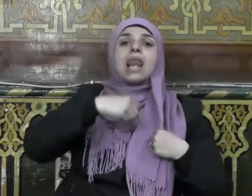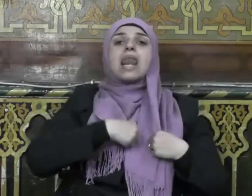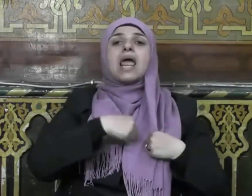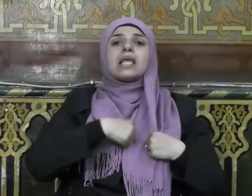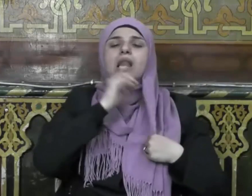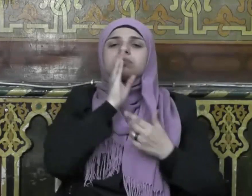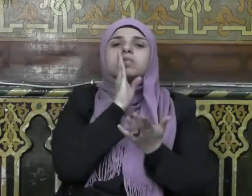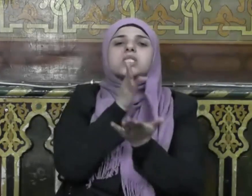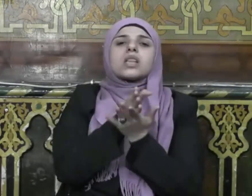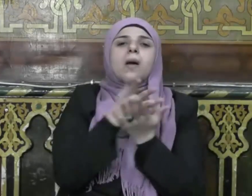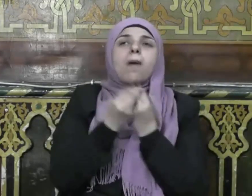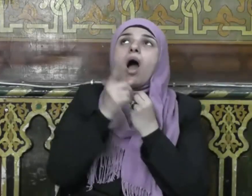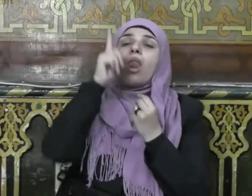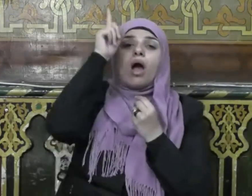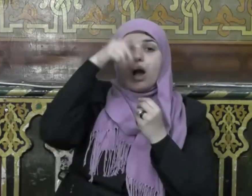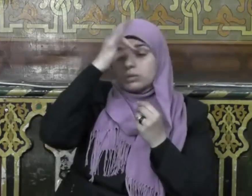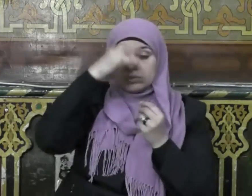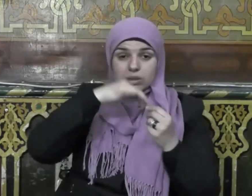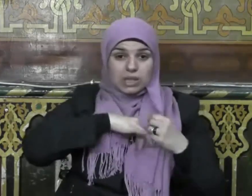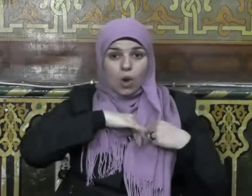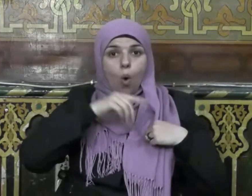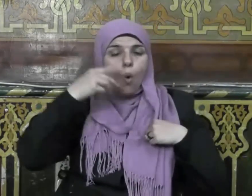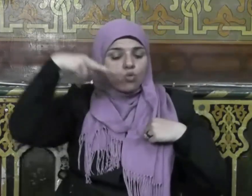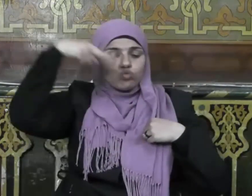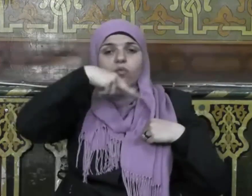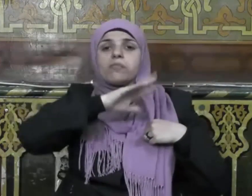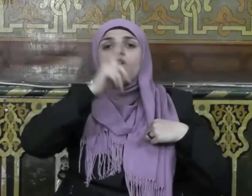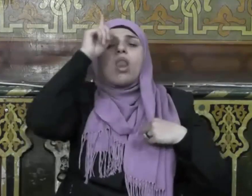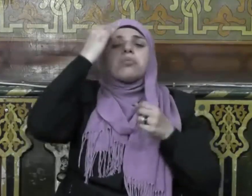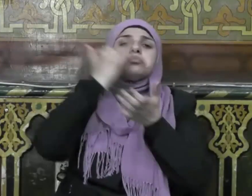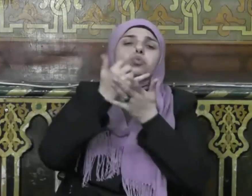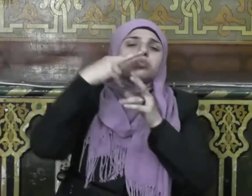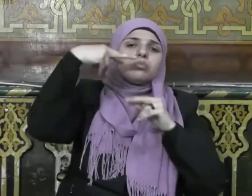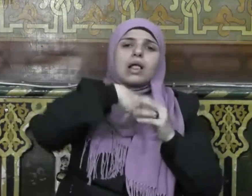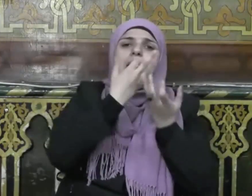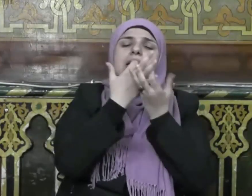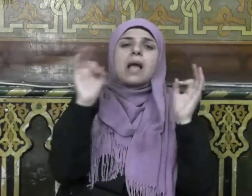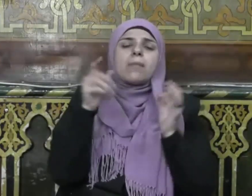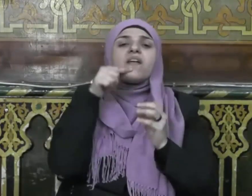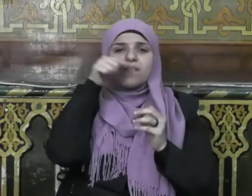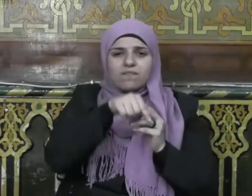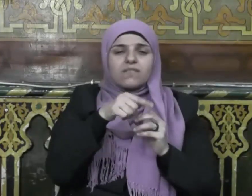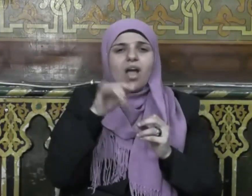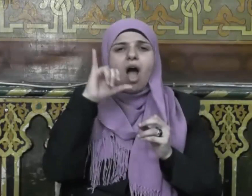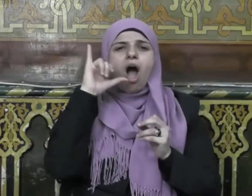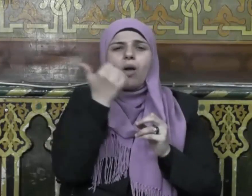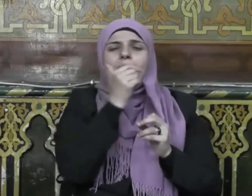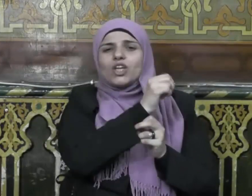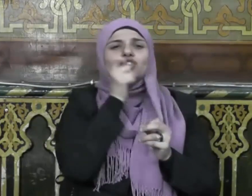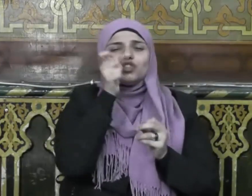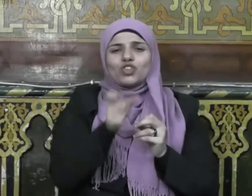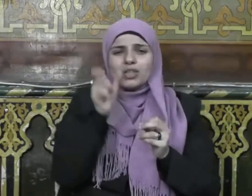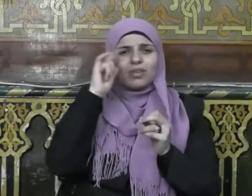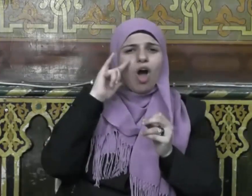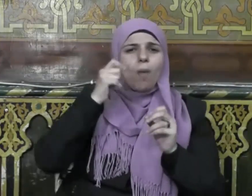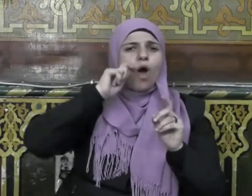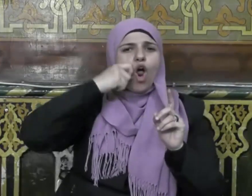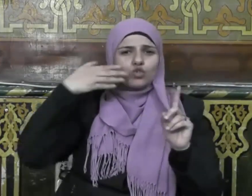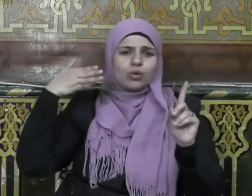المقاصد ولا أدل على ذلك من هذا الأعرابي الذي جاء إلى النبي صلى الله